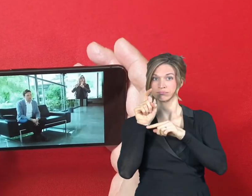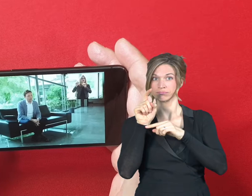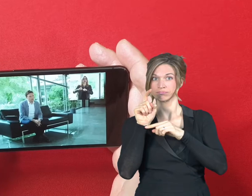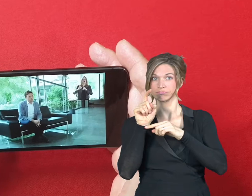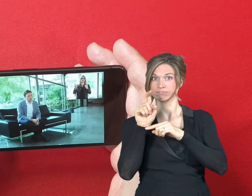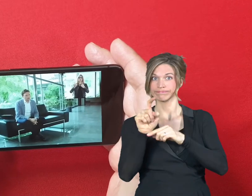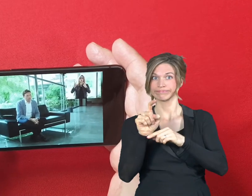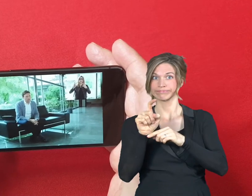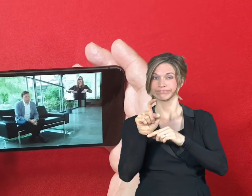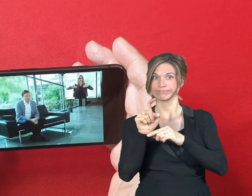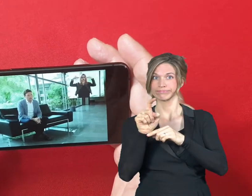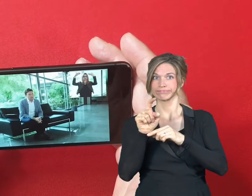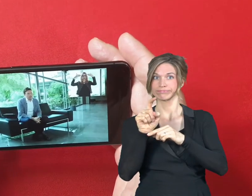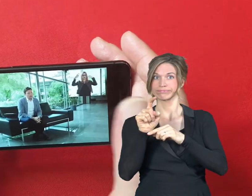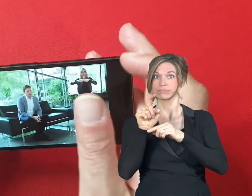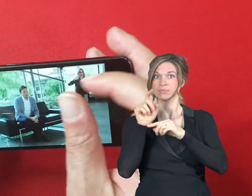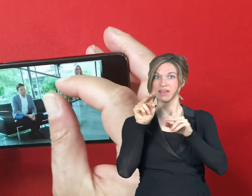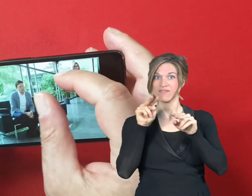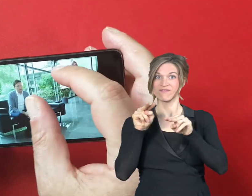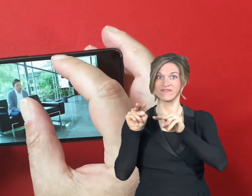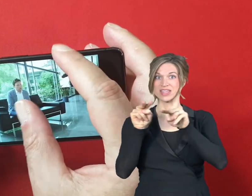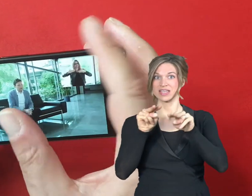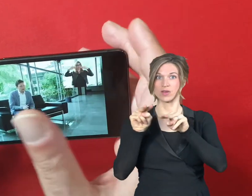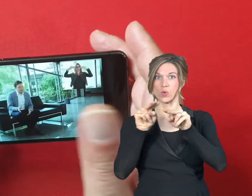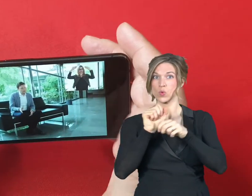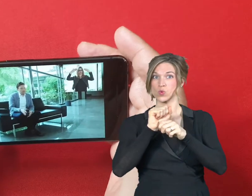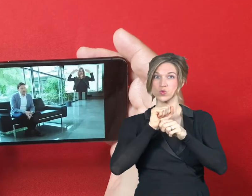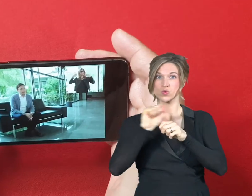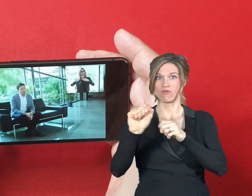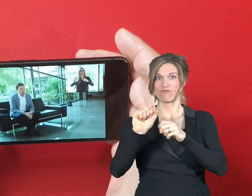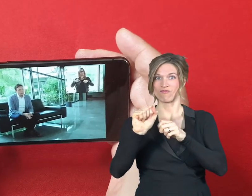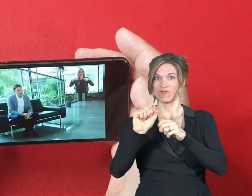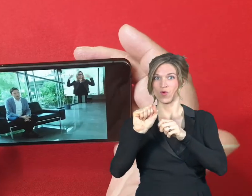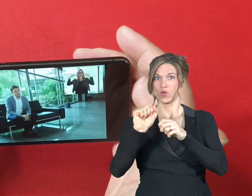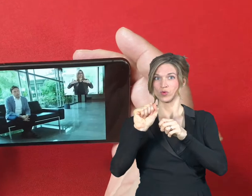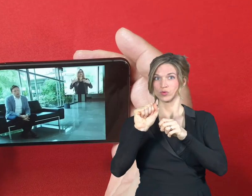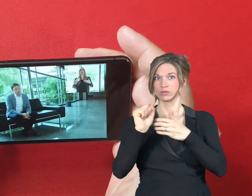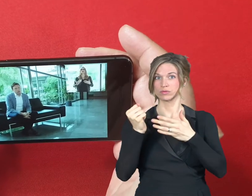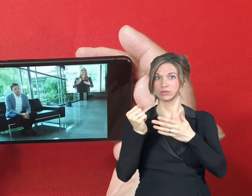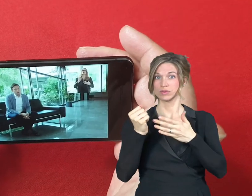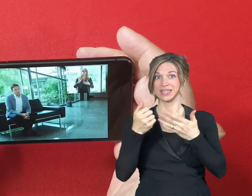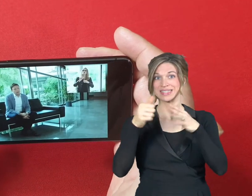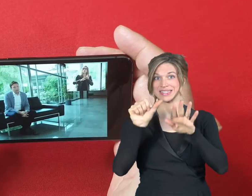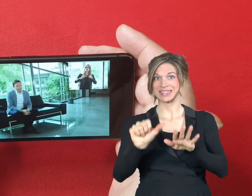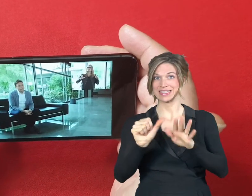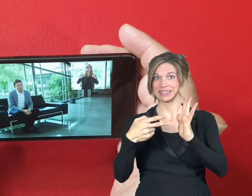schwenkt ihr das Video sofort in den Bereich 16 zu 9